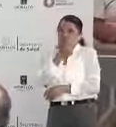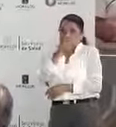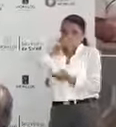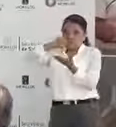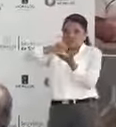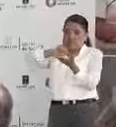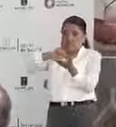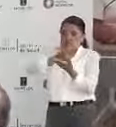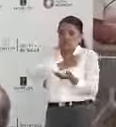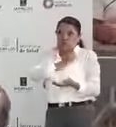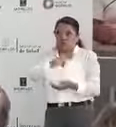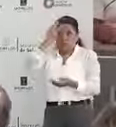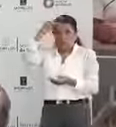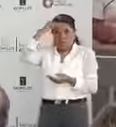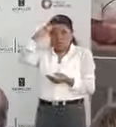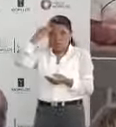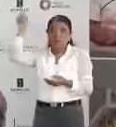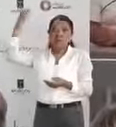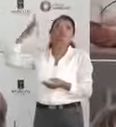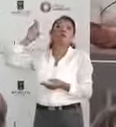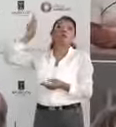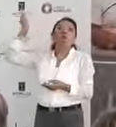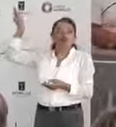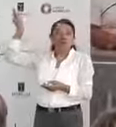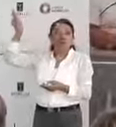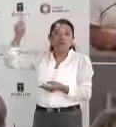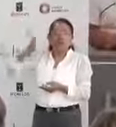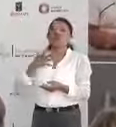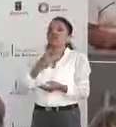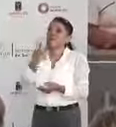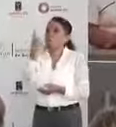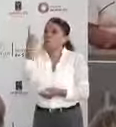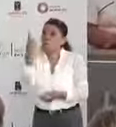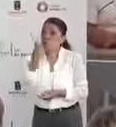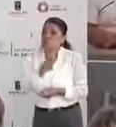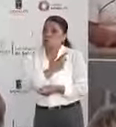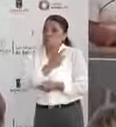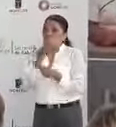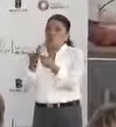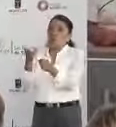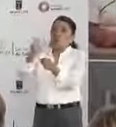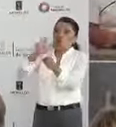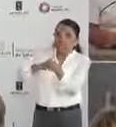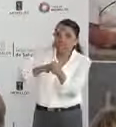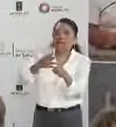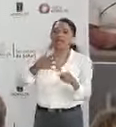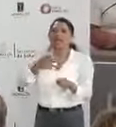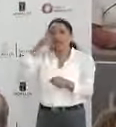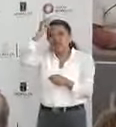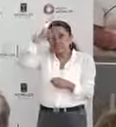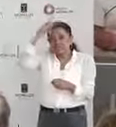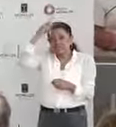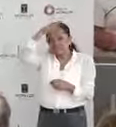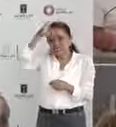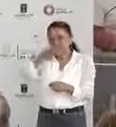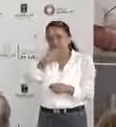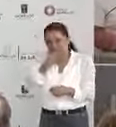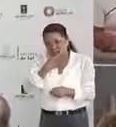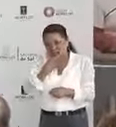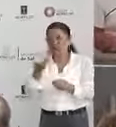mental que estaba ubicado en Coautla y tenemos nada más un solo hospital que tenía psiquiatra, que era el Hospital General Doctor Jorge de